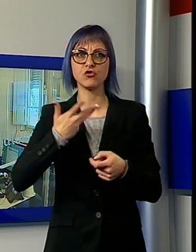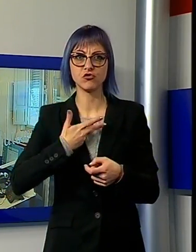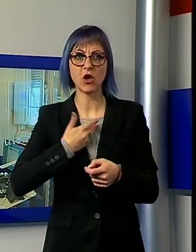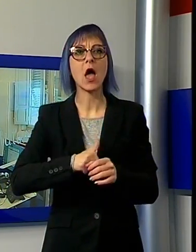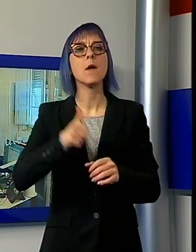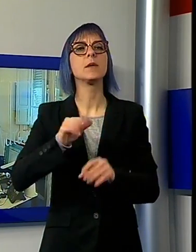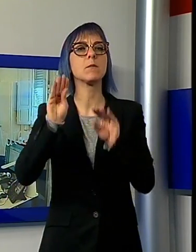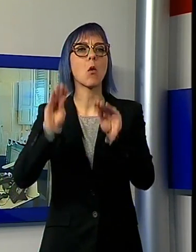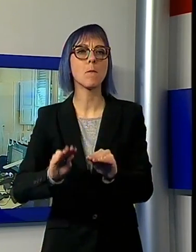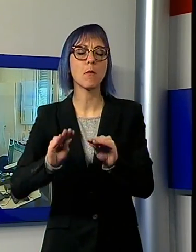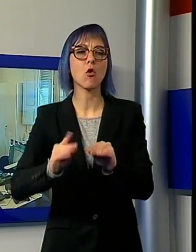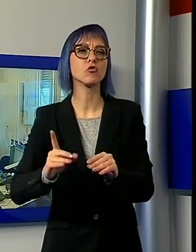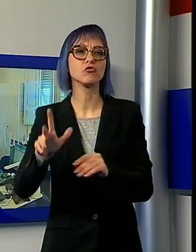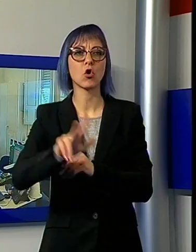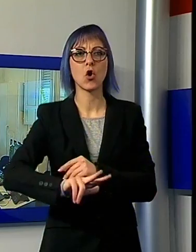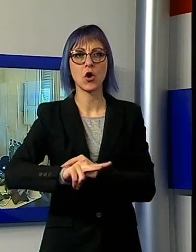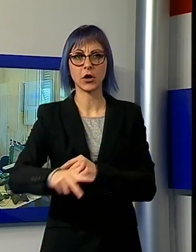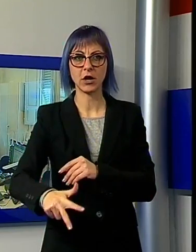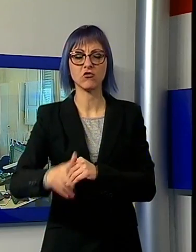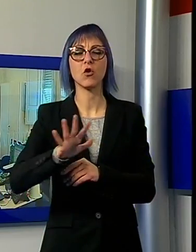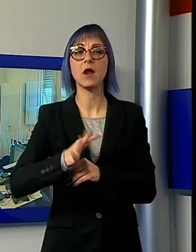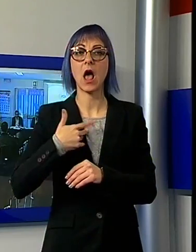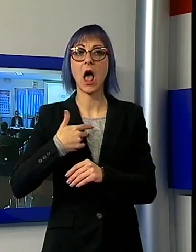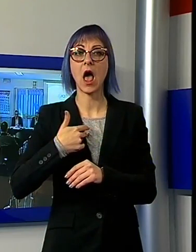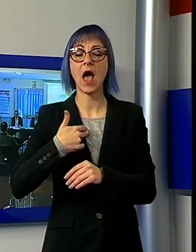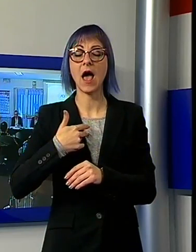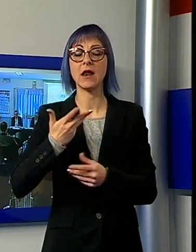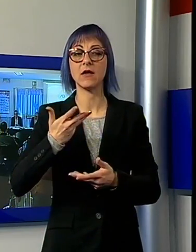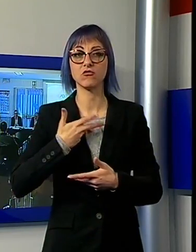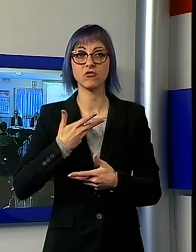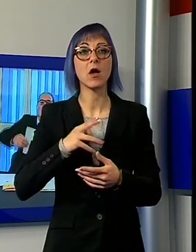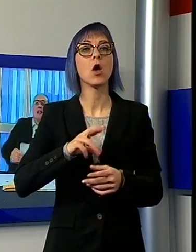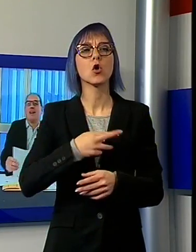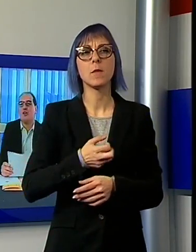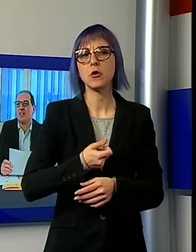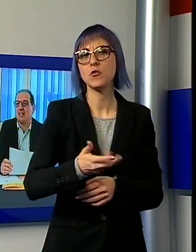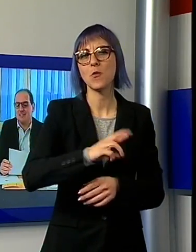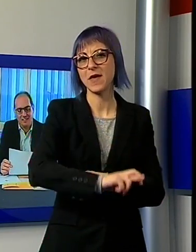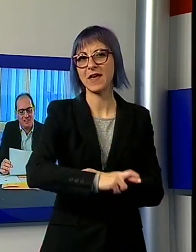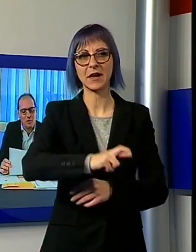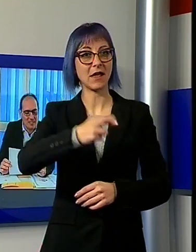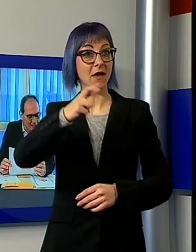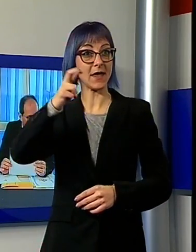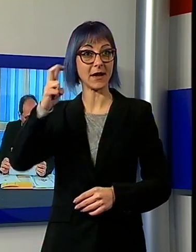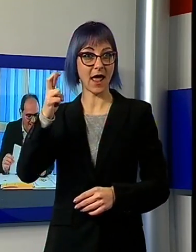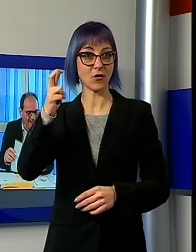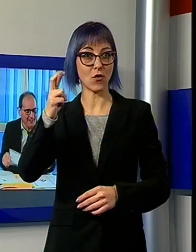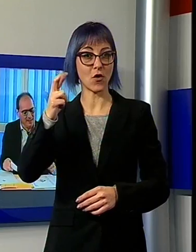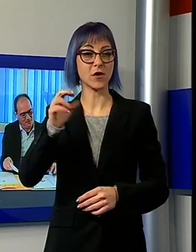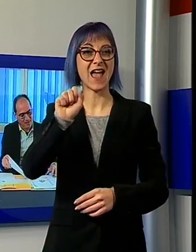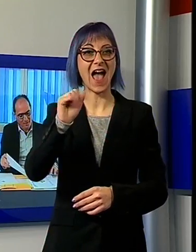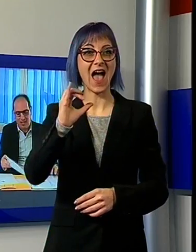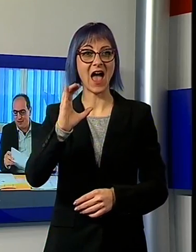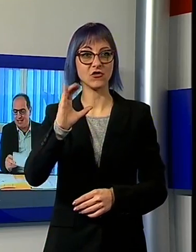soci fidelizzati. Sono questi i numeri dal record del 2016 per l'Automobile Club di Lucca. Un anno molto